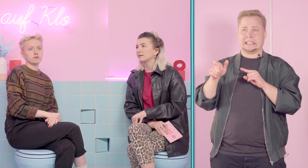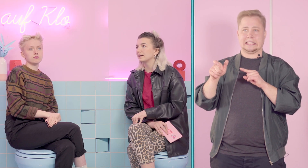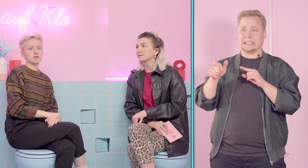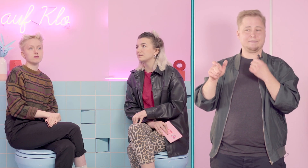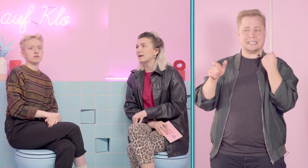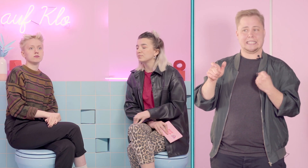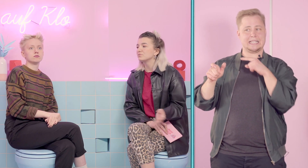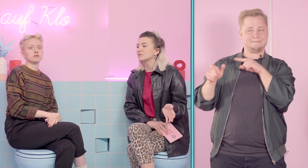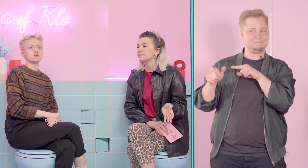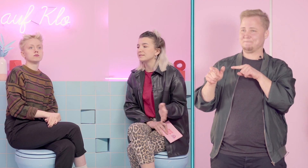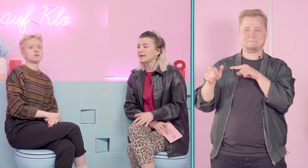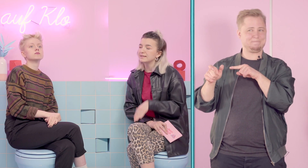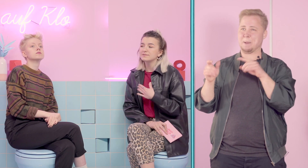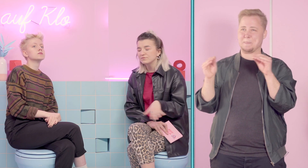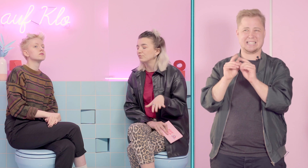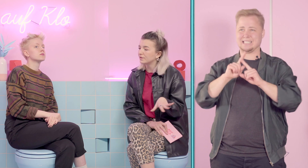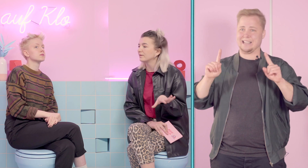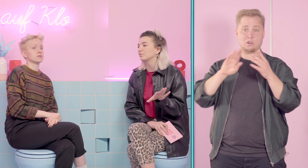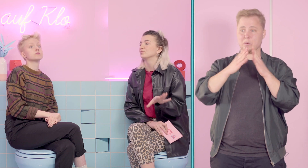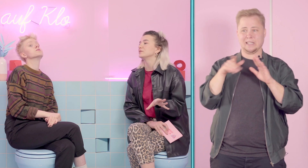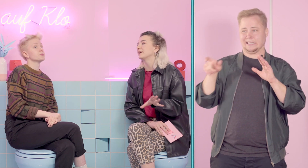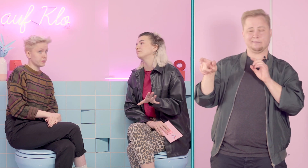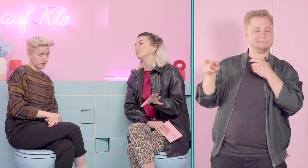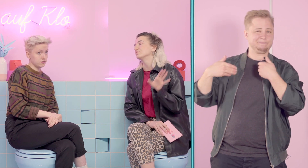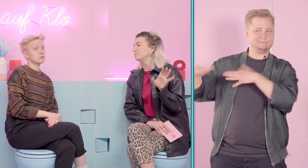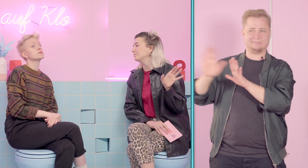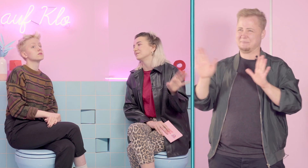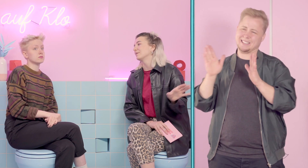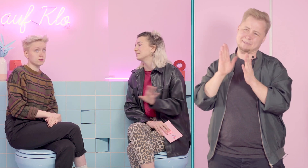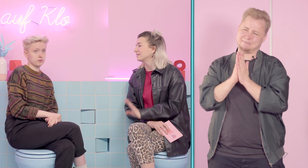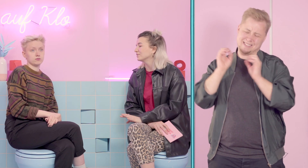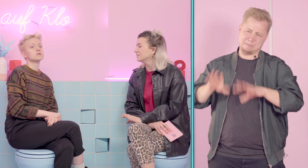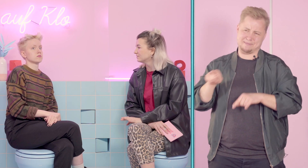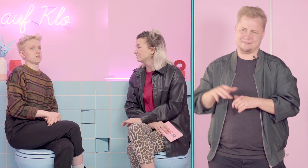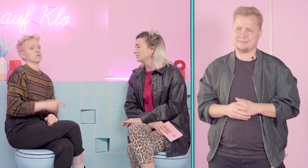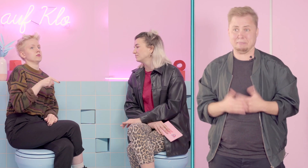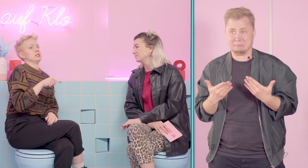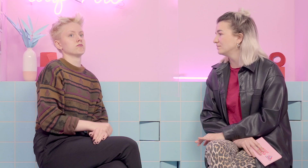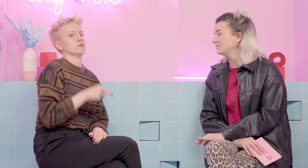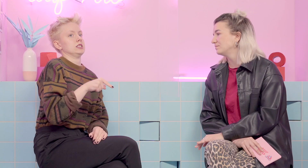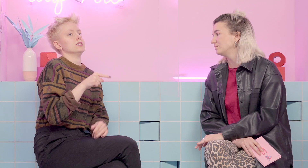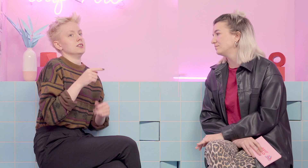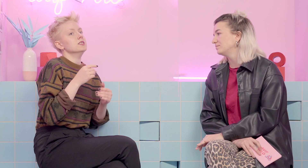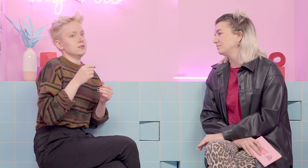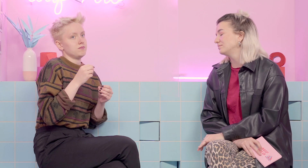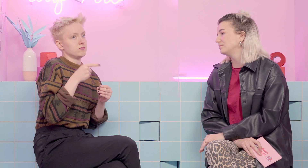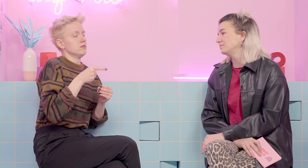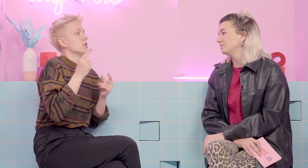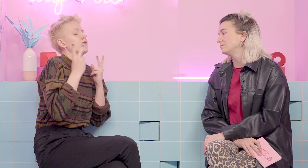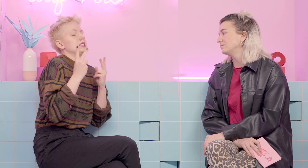kannst, da bist du dir ziemlich sicher, das wird wirklich in der Community gar nicht mehr benutzt. Bitte mach das einfach nicht. Also das ist wirklich wichtig, taubstumm